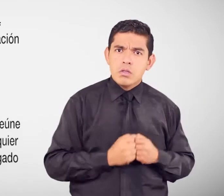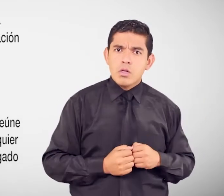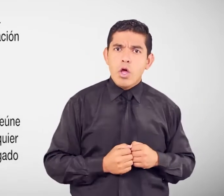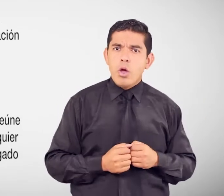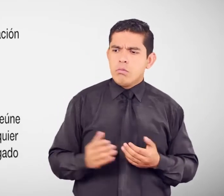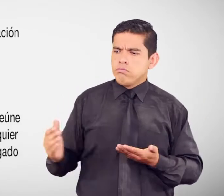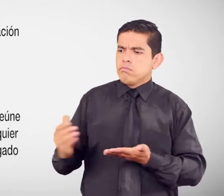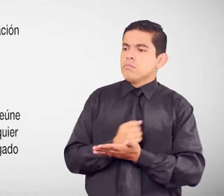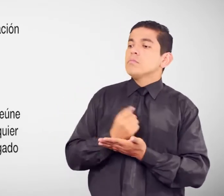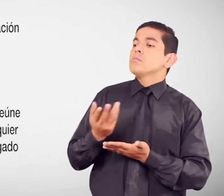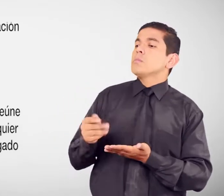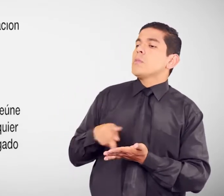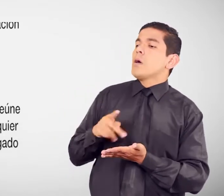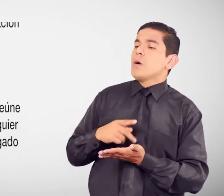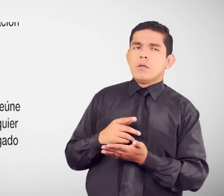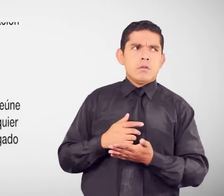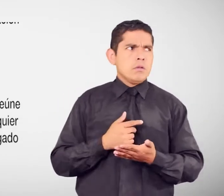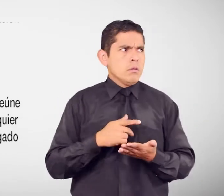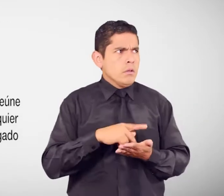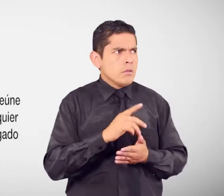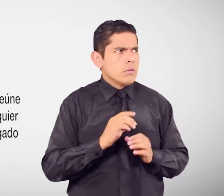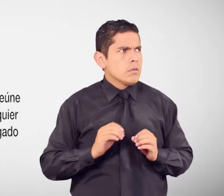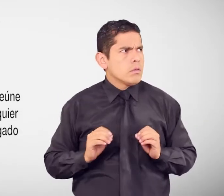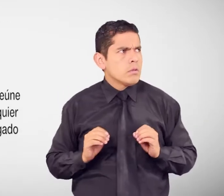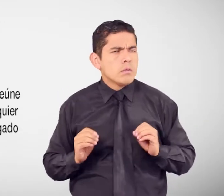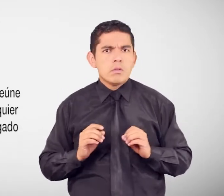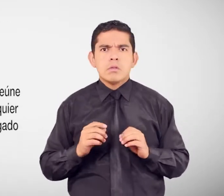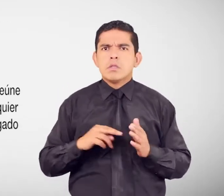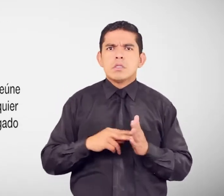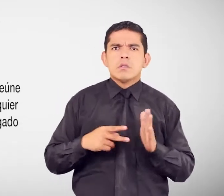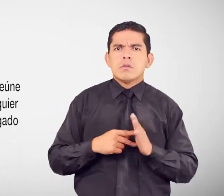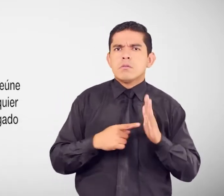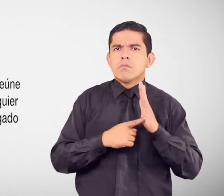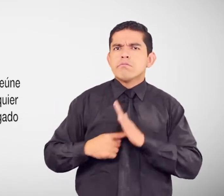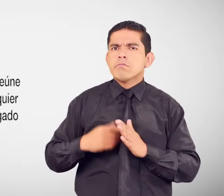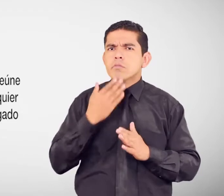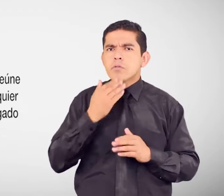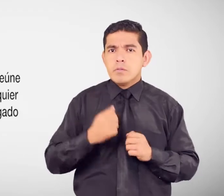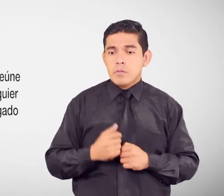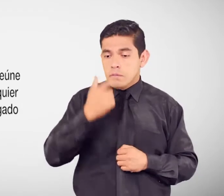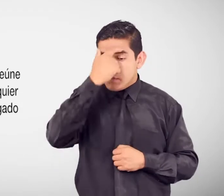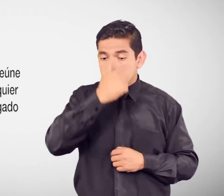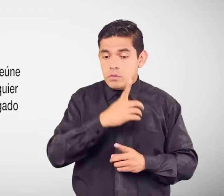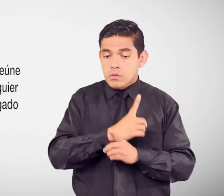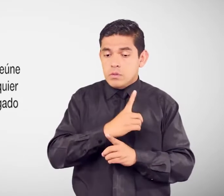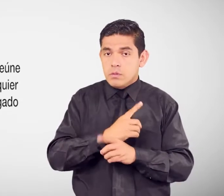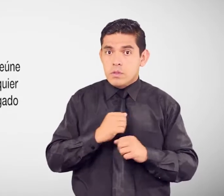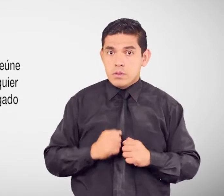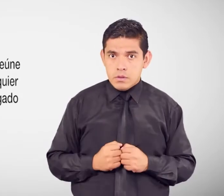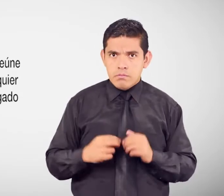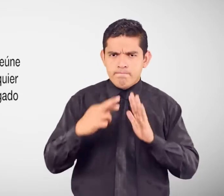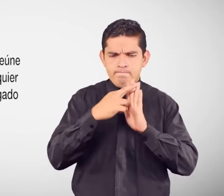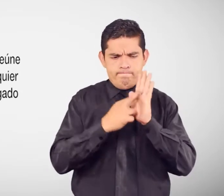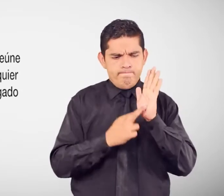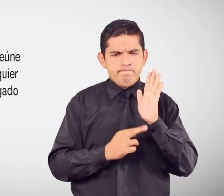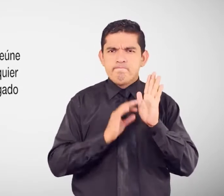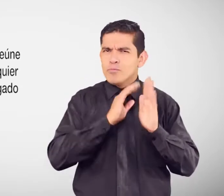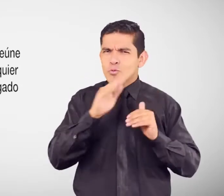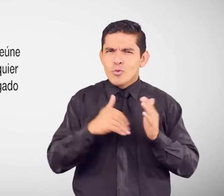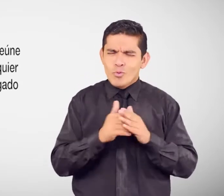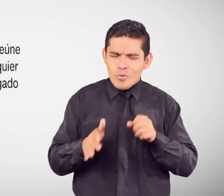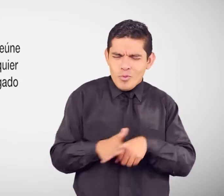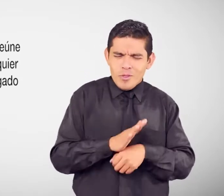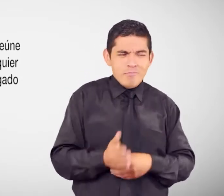Cuando la persona Con discapacidad Reúne todos los requisitos Para solicitar Cualquier tipo De bono O servicio Y este es